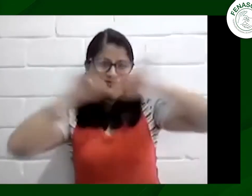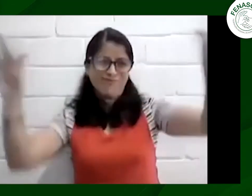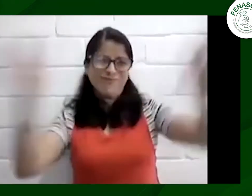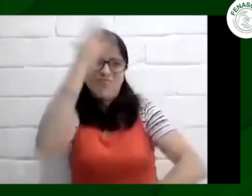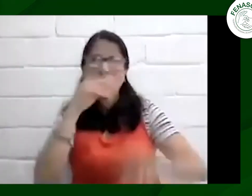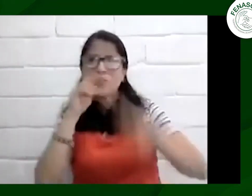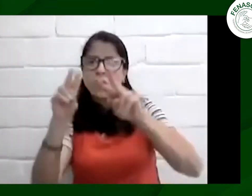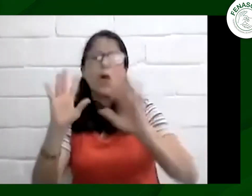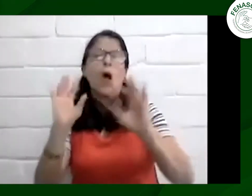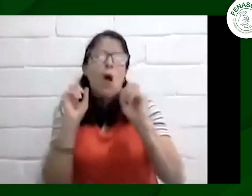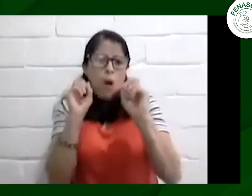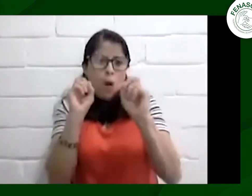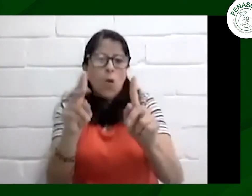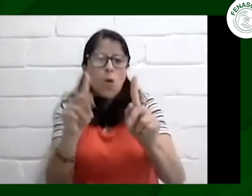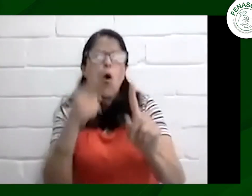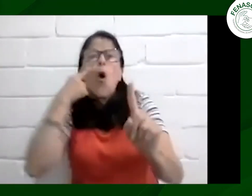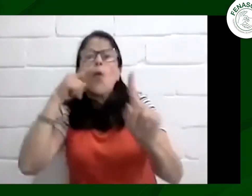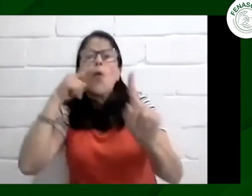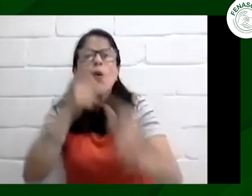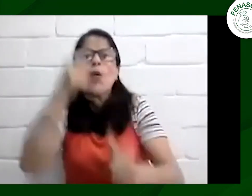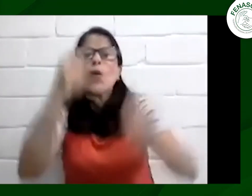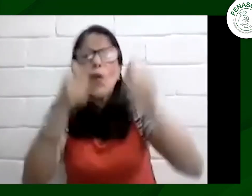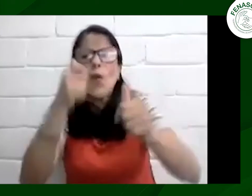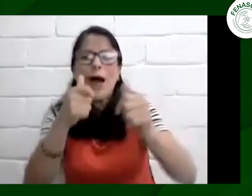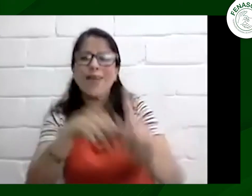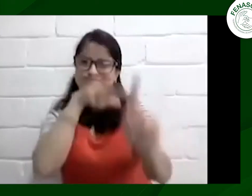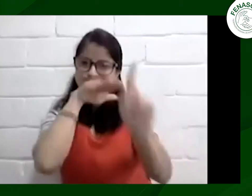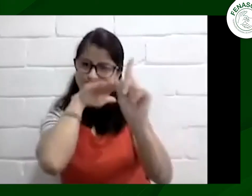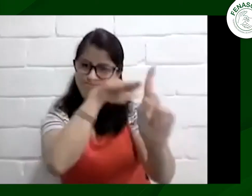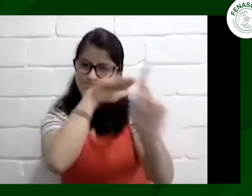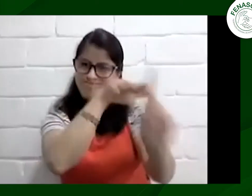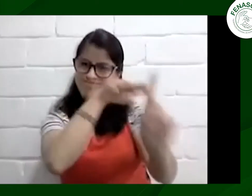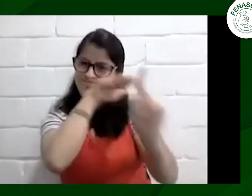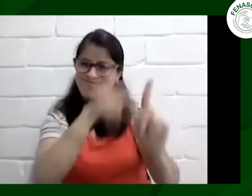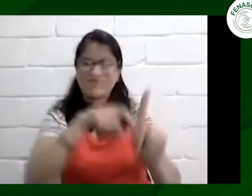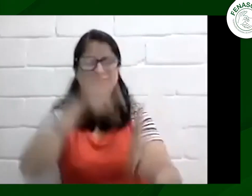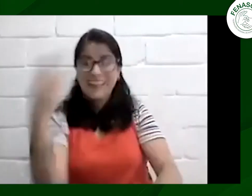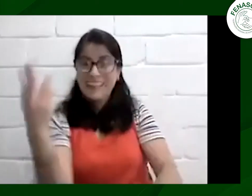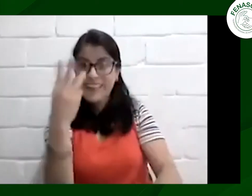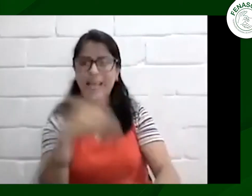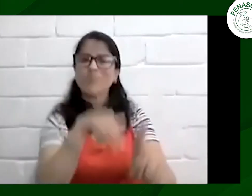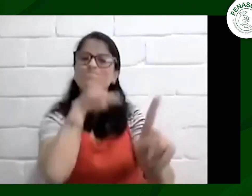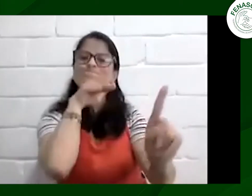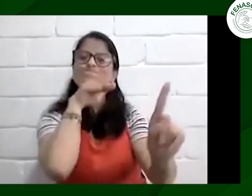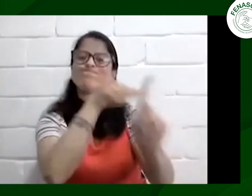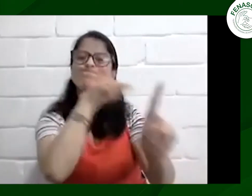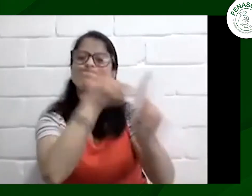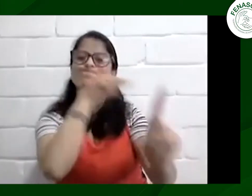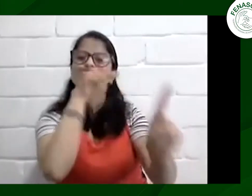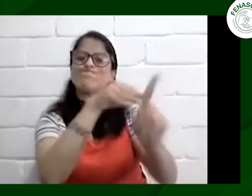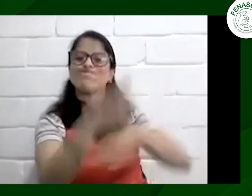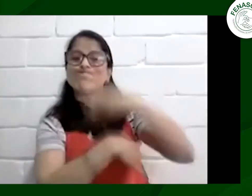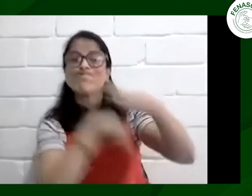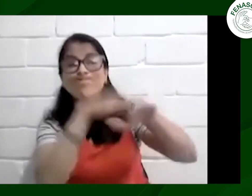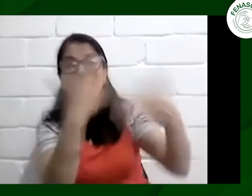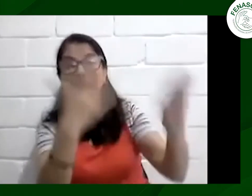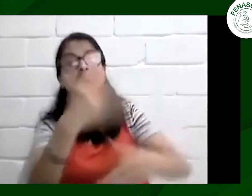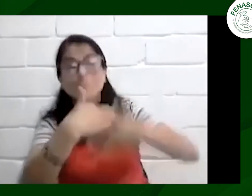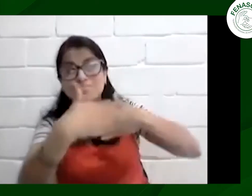algo que nos dejó expectativa ya se hizo una primera difusión sobre la reunión y las conclusiones a los que llegaron pero